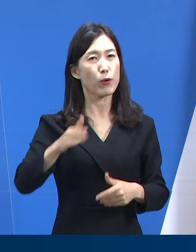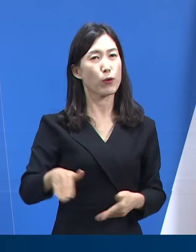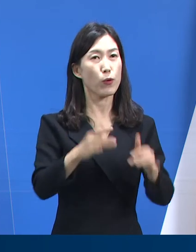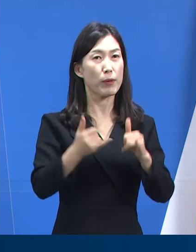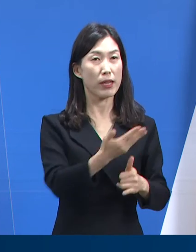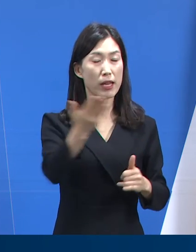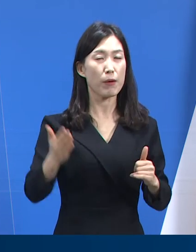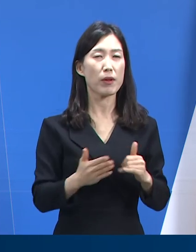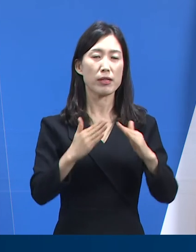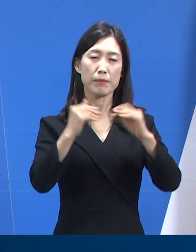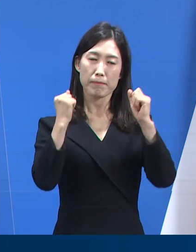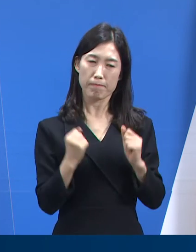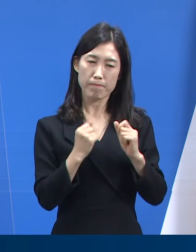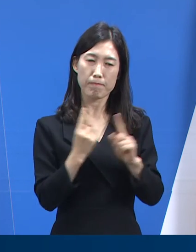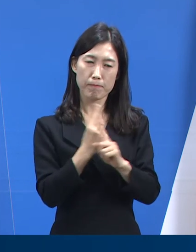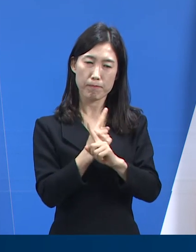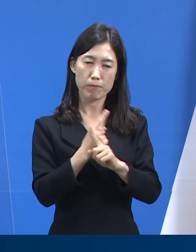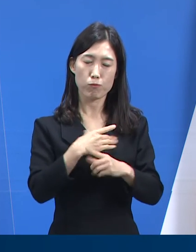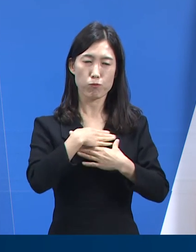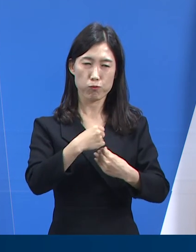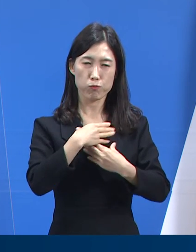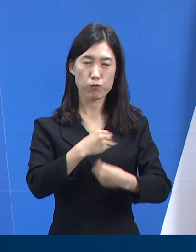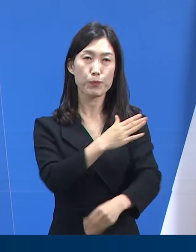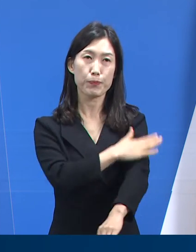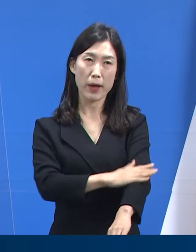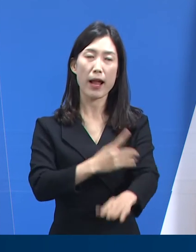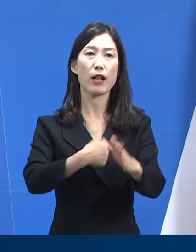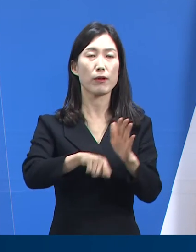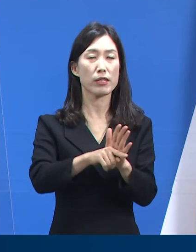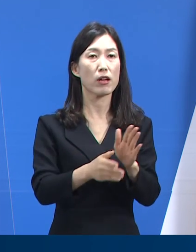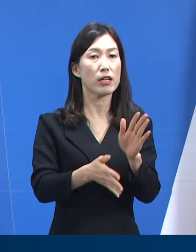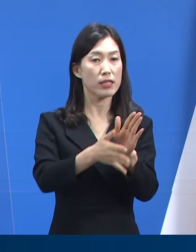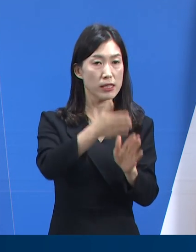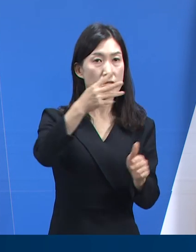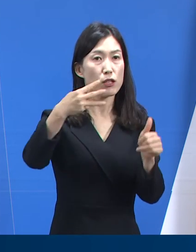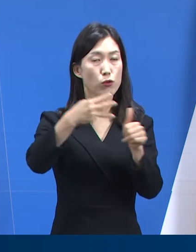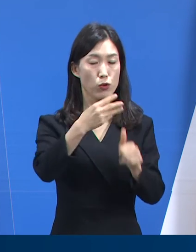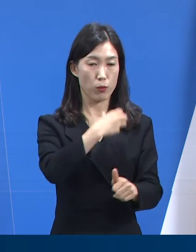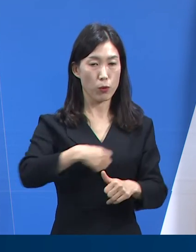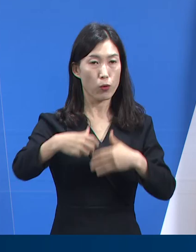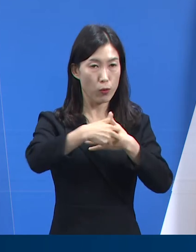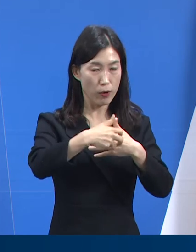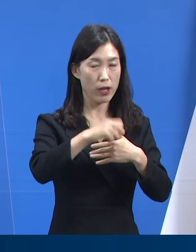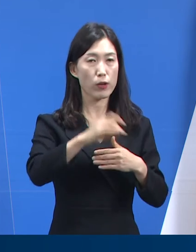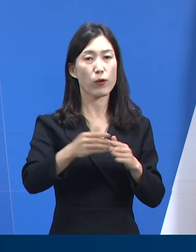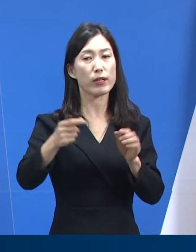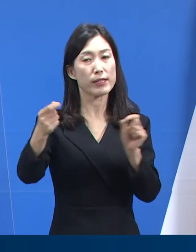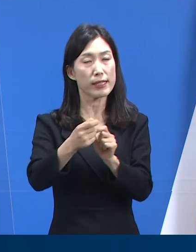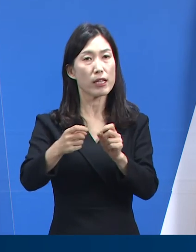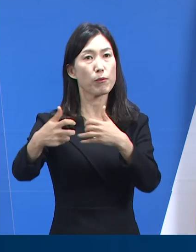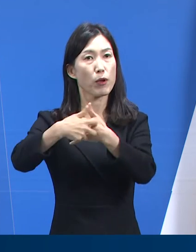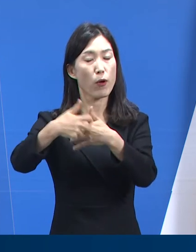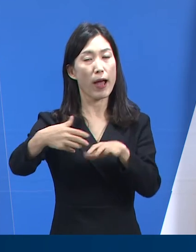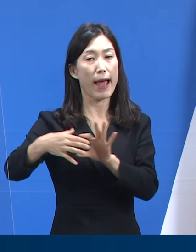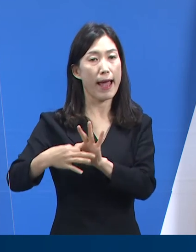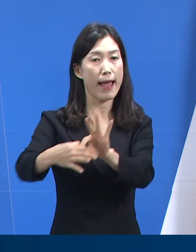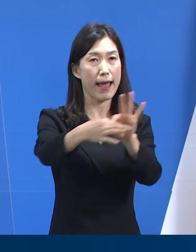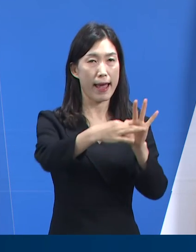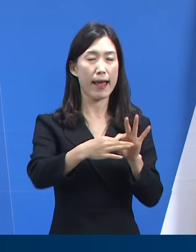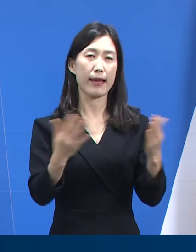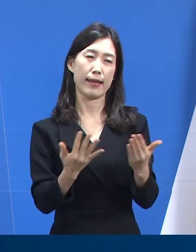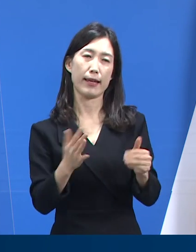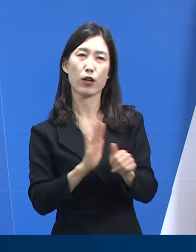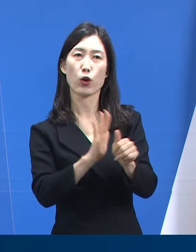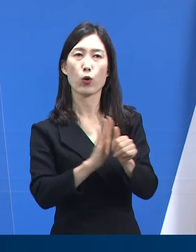재택치료를 받으실 수 있도록 시군의 보건소와 협력 오류기관 등과 협조하여 업무를 추진하고 있습니다.